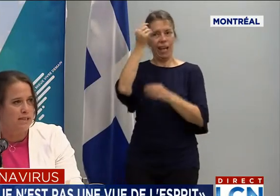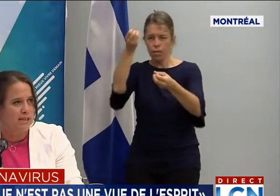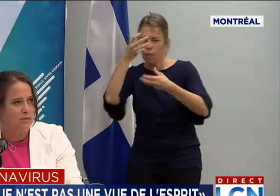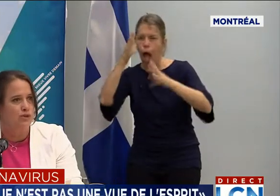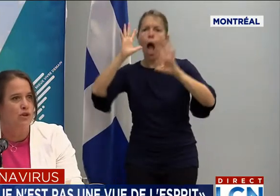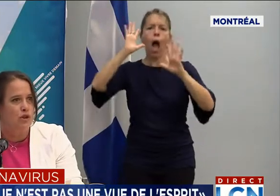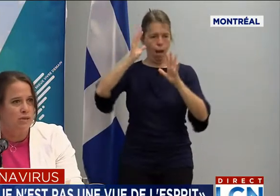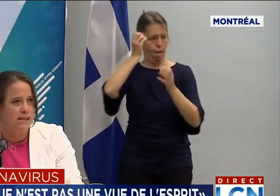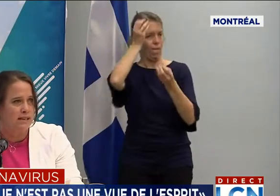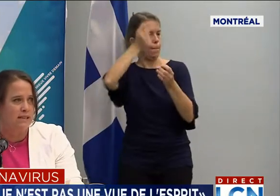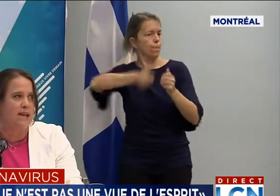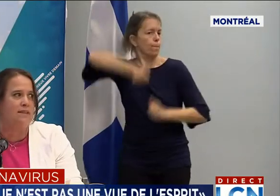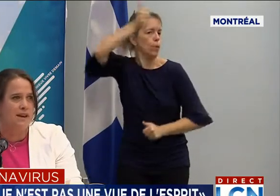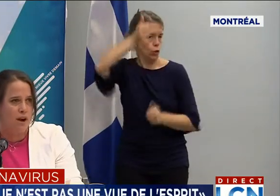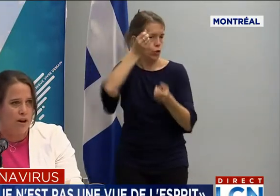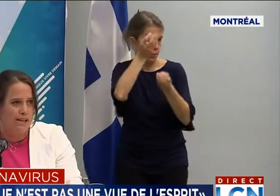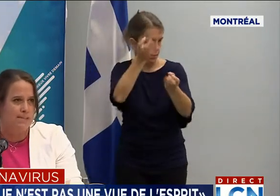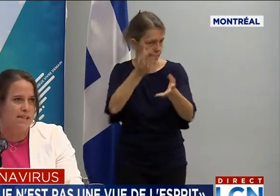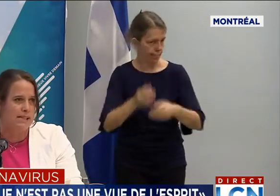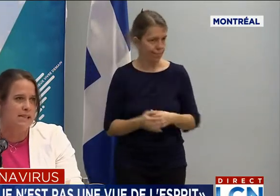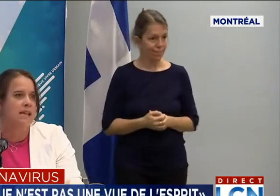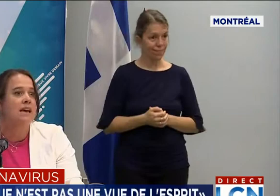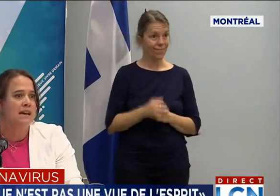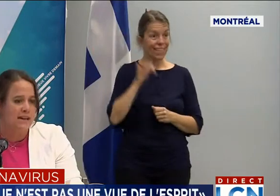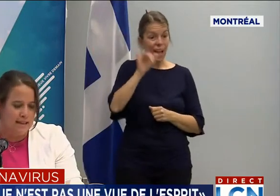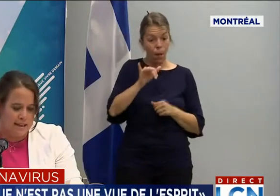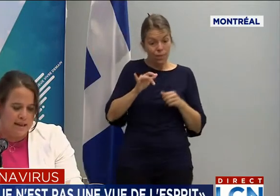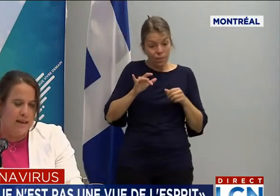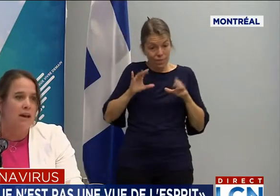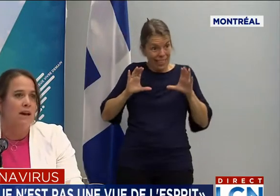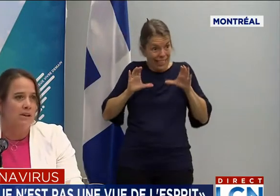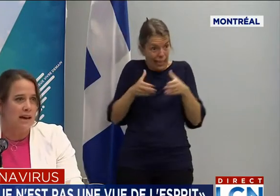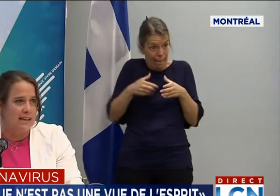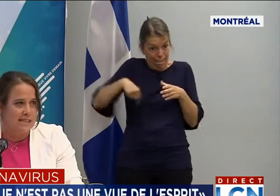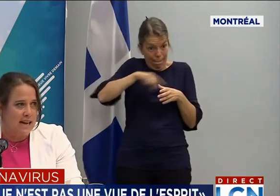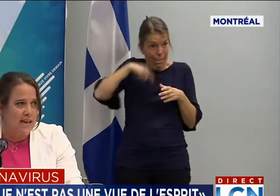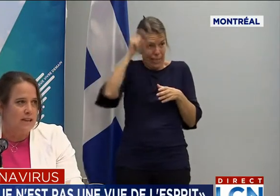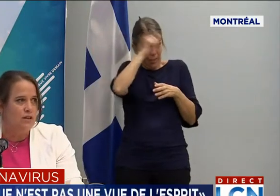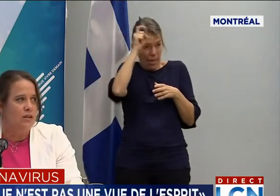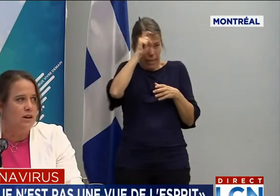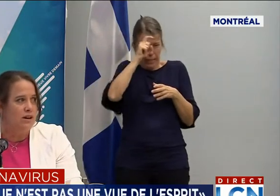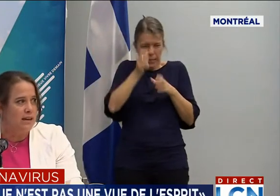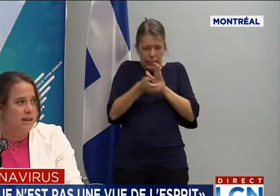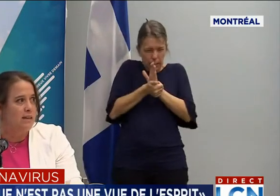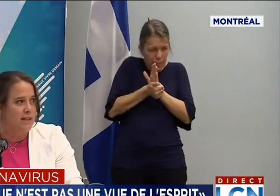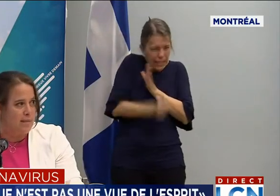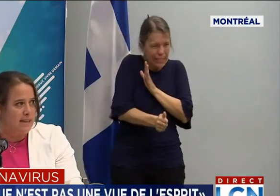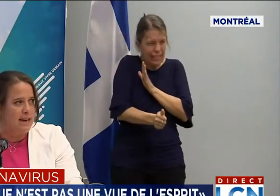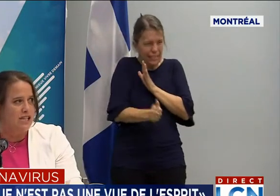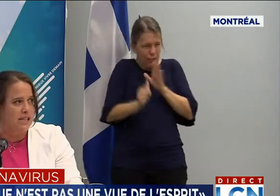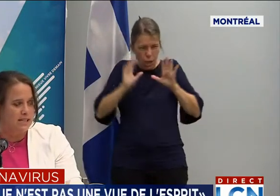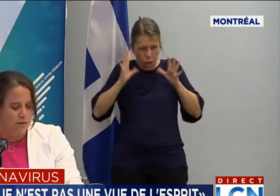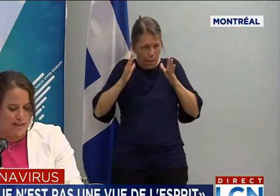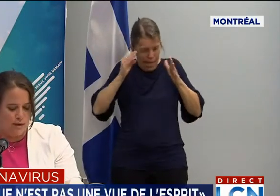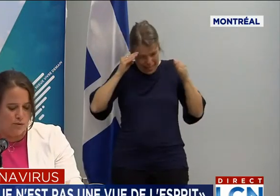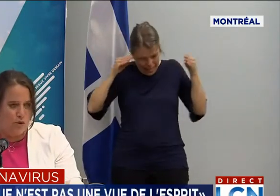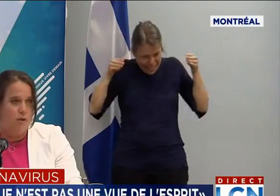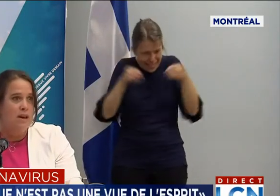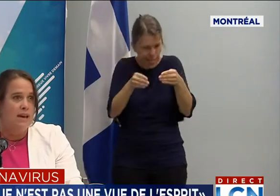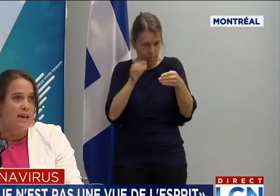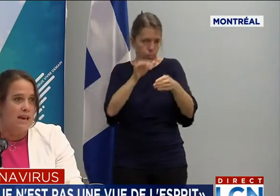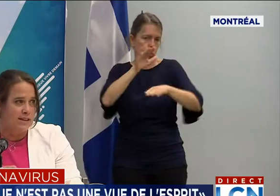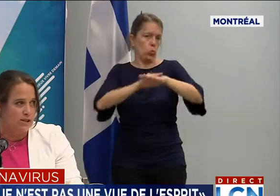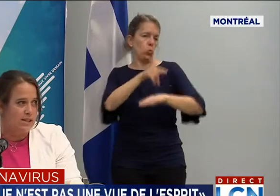permet à nos équipes de se concentrer avec leur expertise clinique dans les enquêtes de cas et, évidemment, dans la gestion des